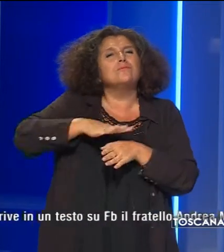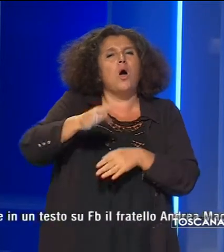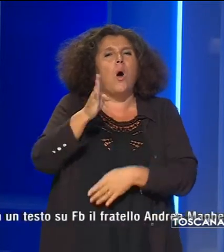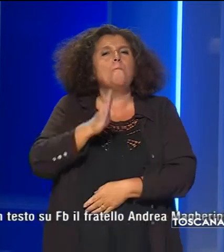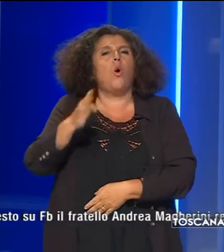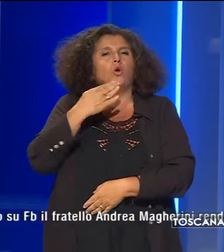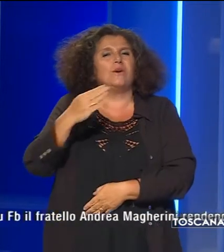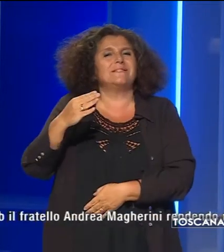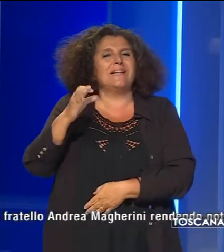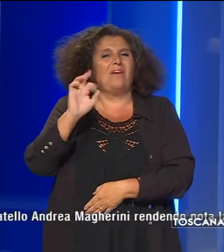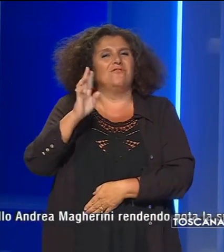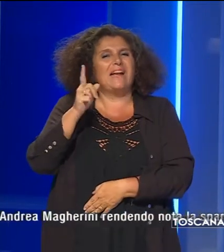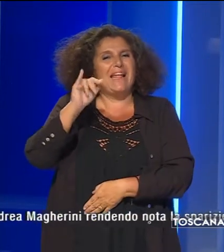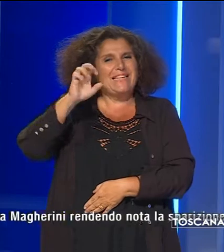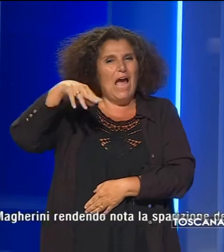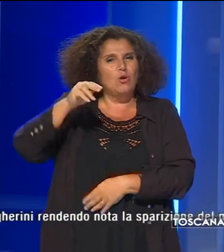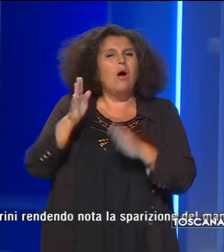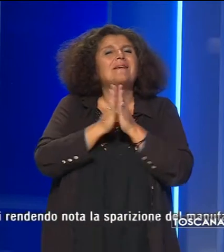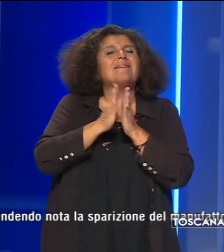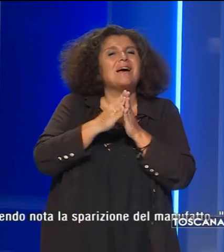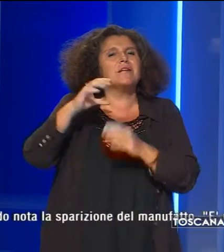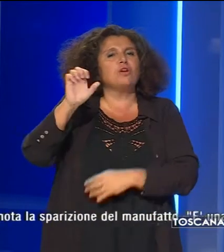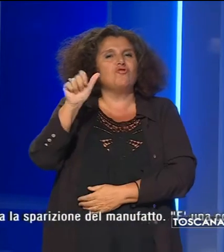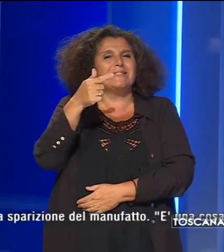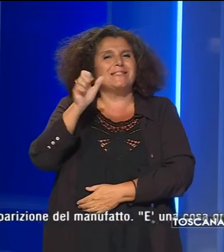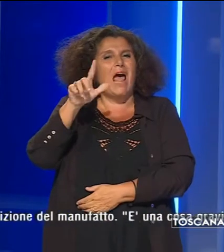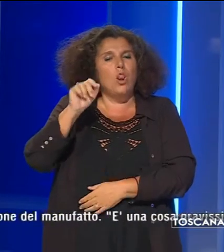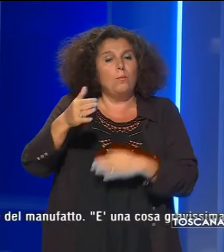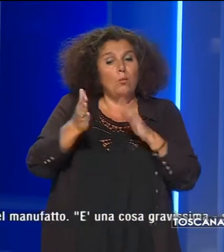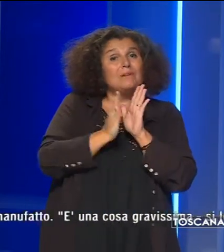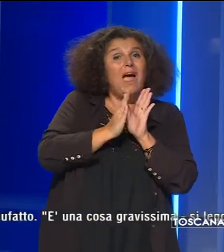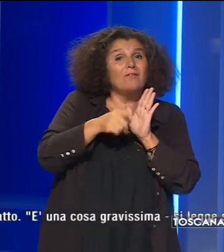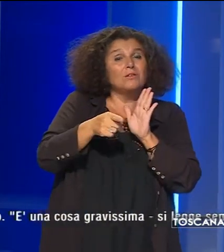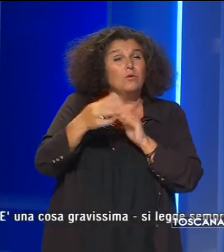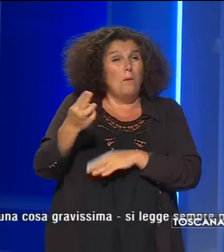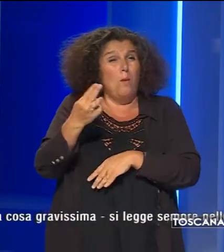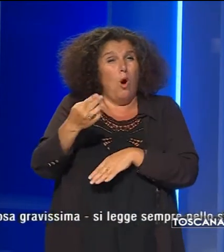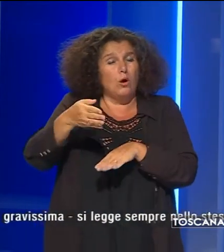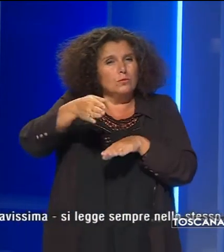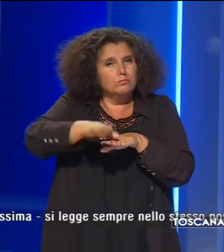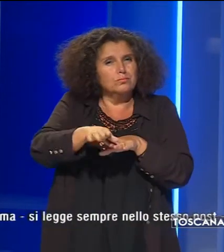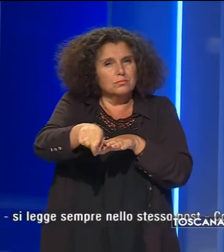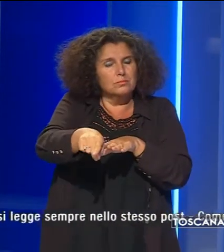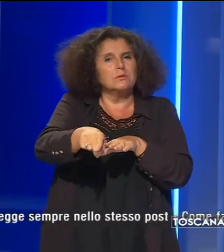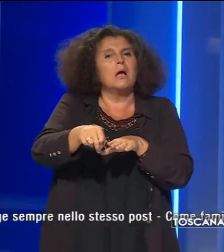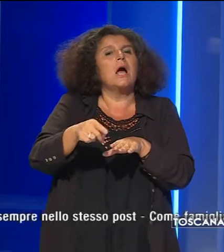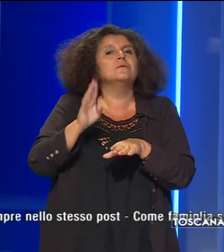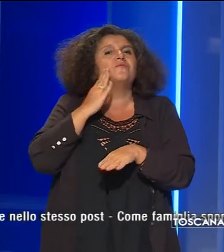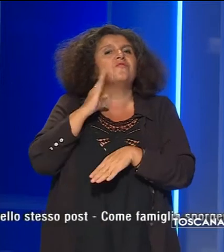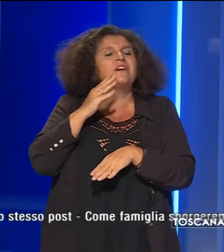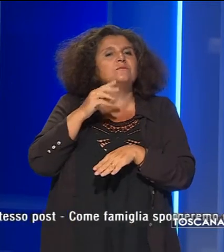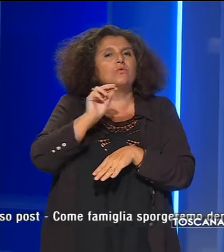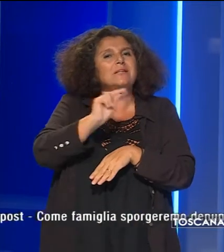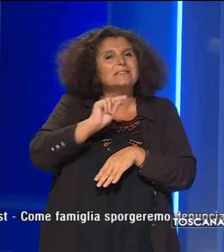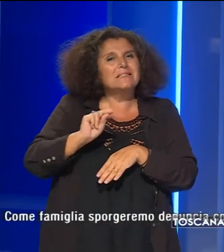sulla chiesa del Cestello davanti a dove è stato ammazzato come scrive in un testo su Facebook il